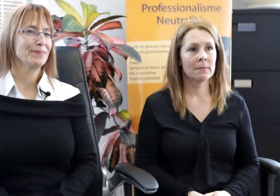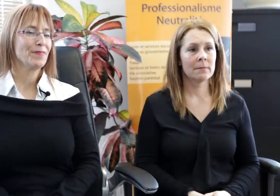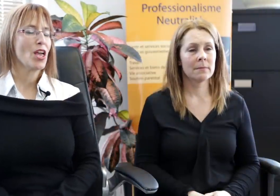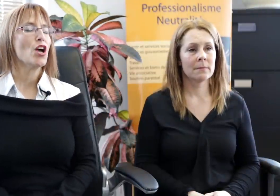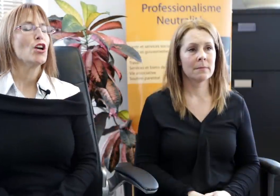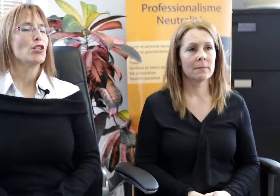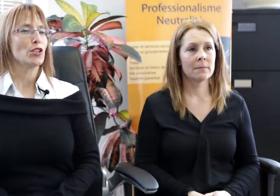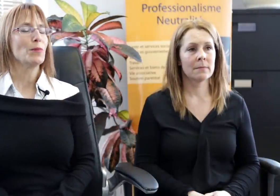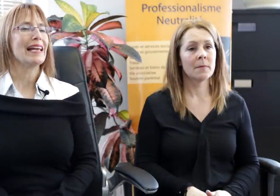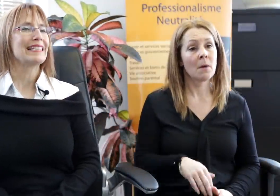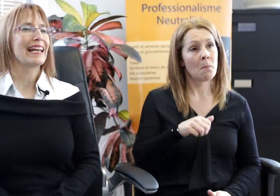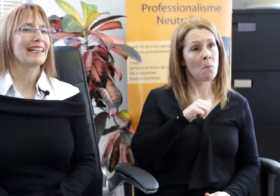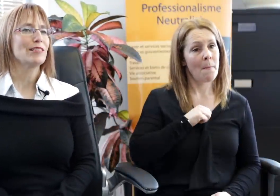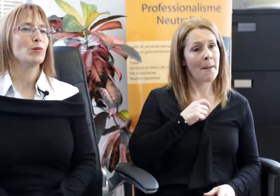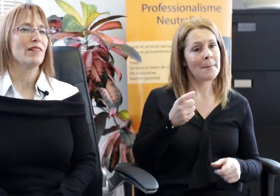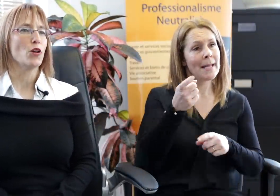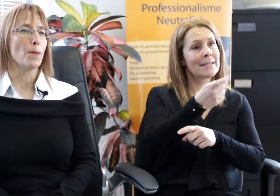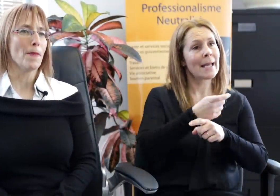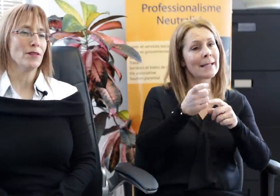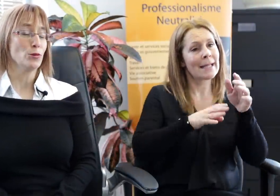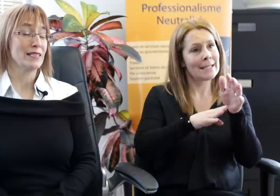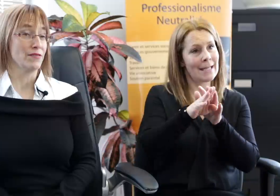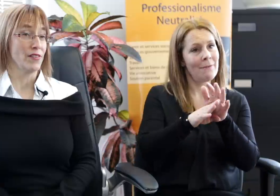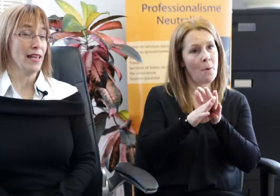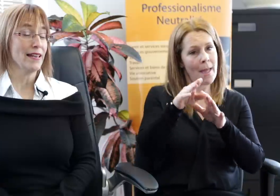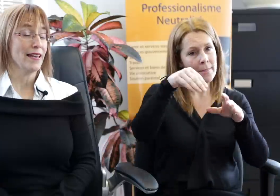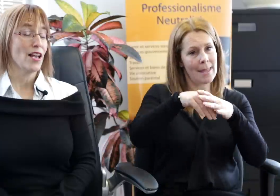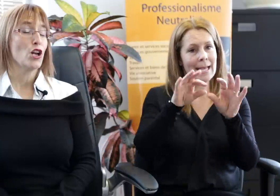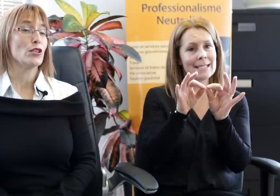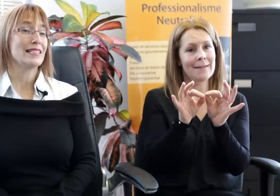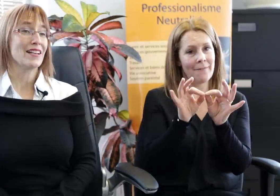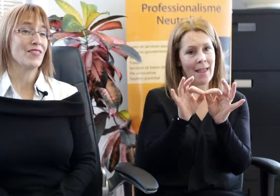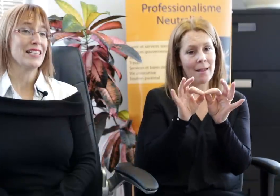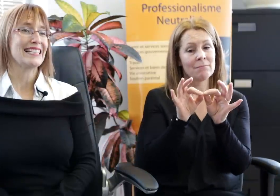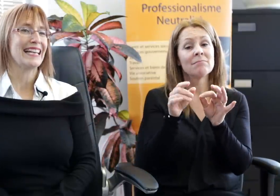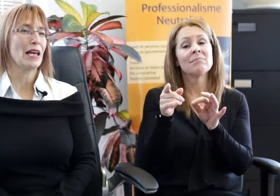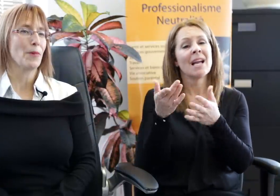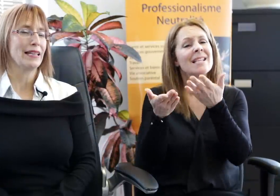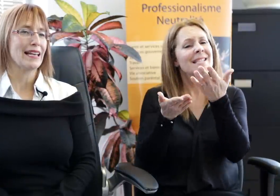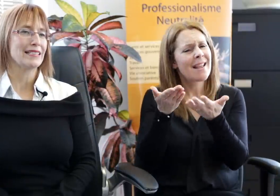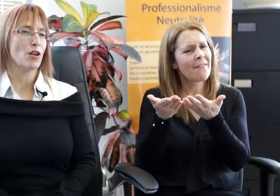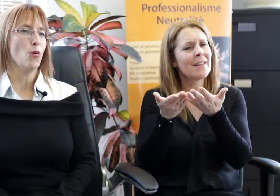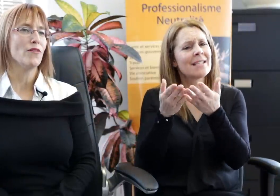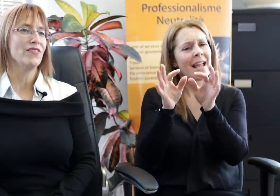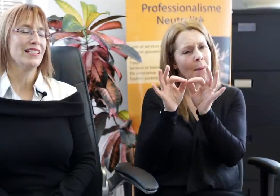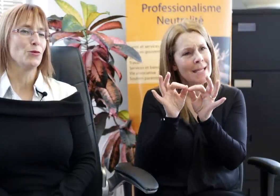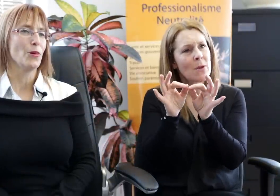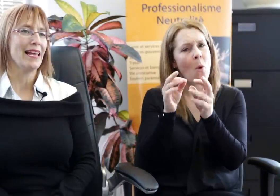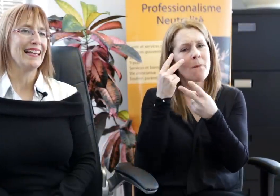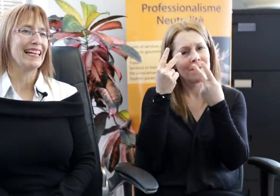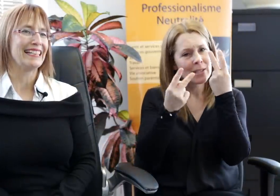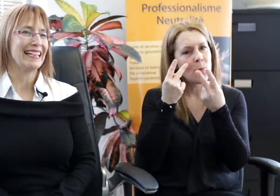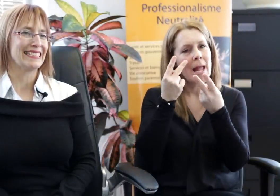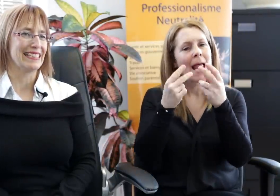Je suis la directrice au développement du CIVET, le service d'interprétation visuelle et tactile.